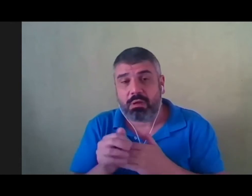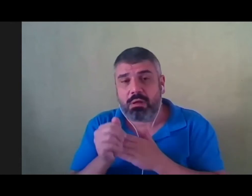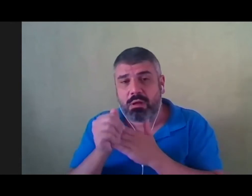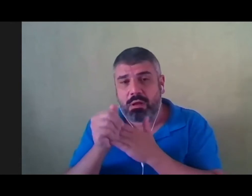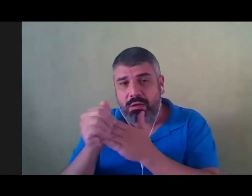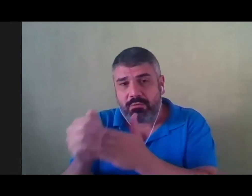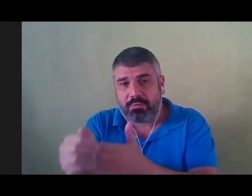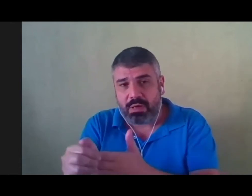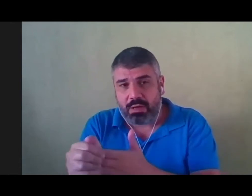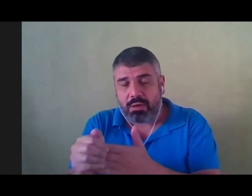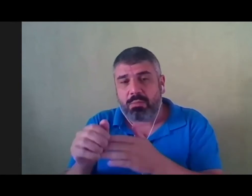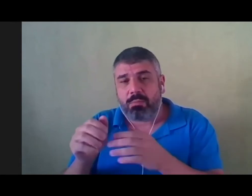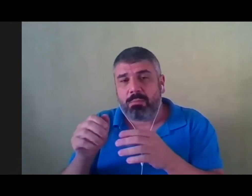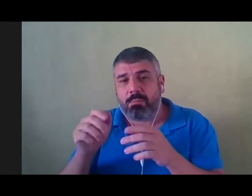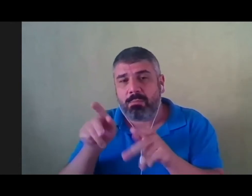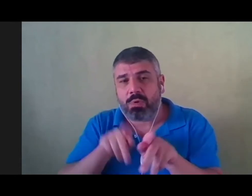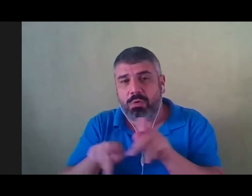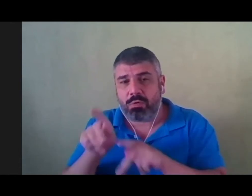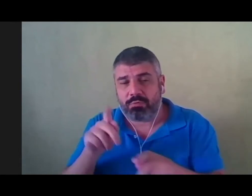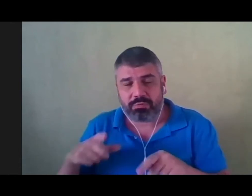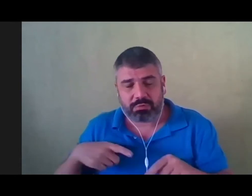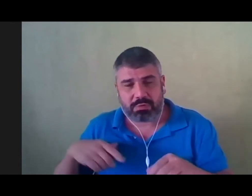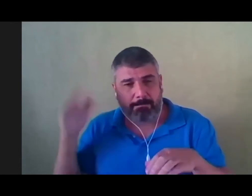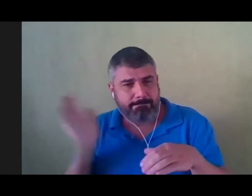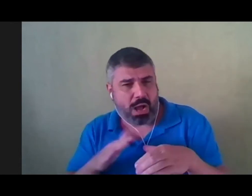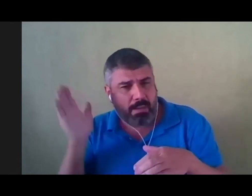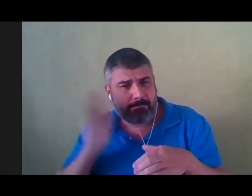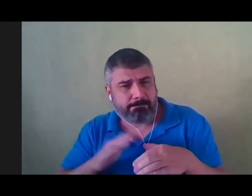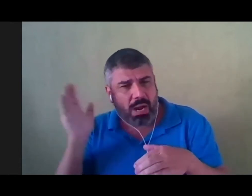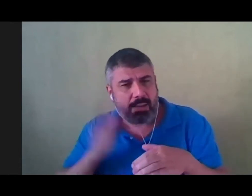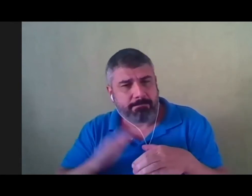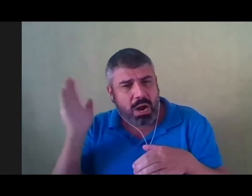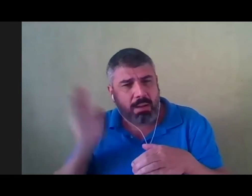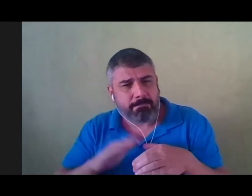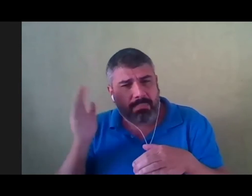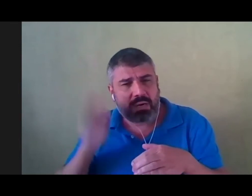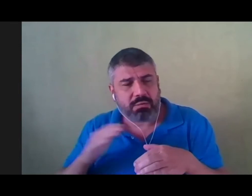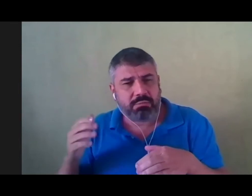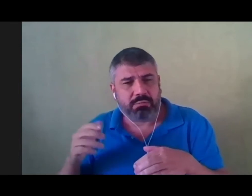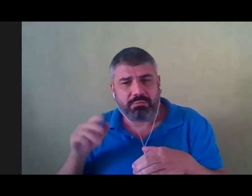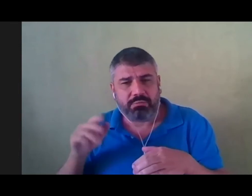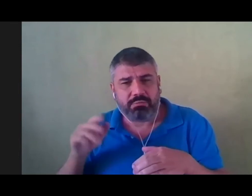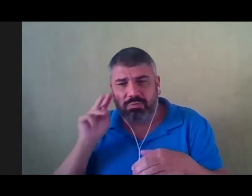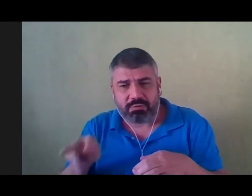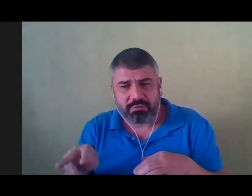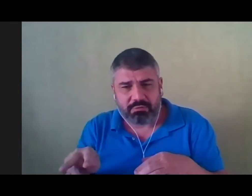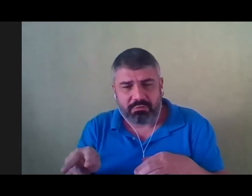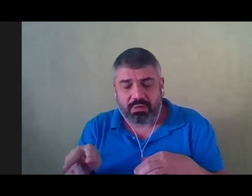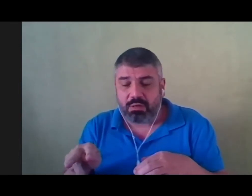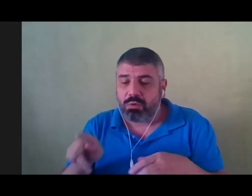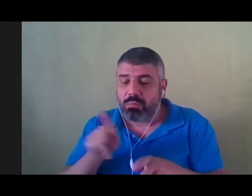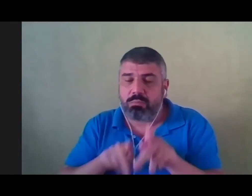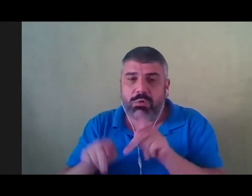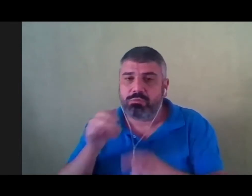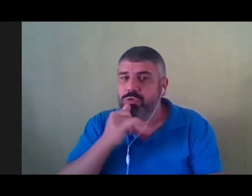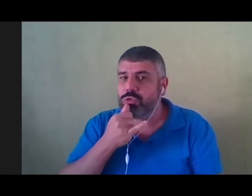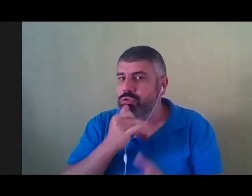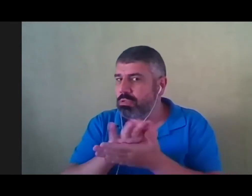do seu povo. Com o toque do tambor. Você não vai deixar o seu povo triste.